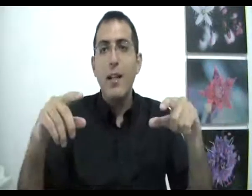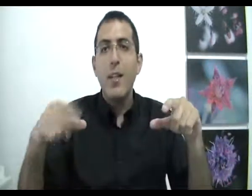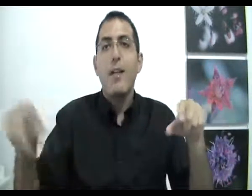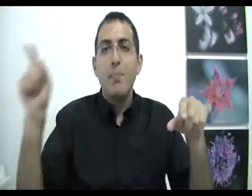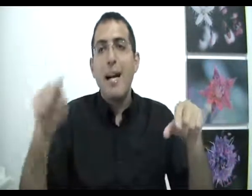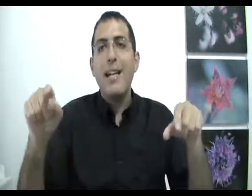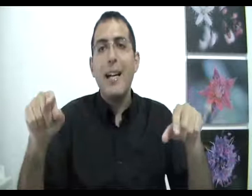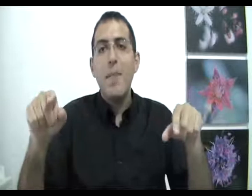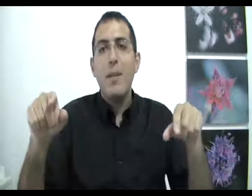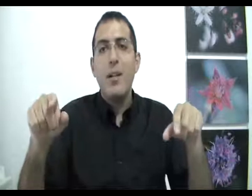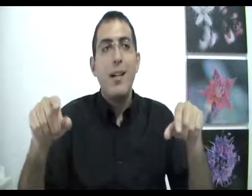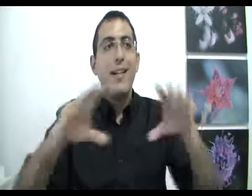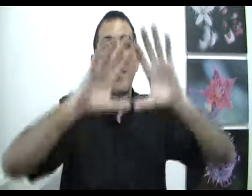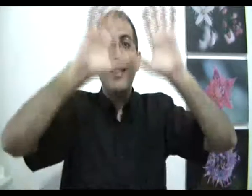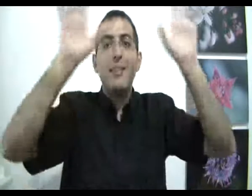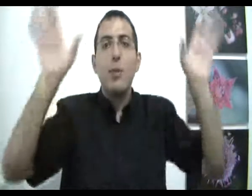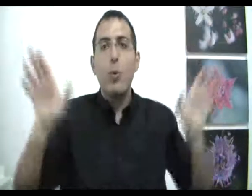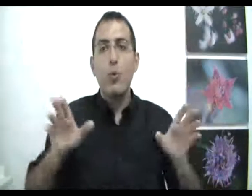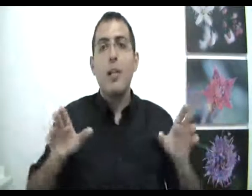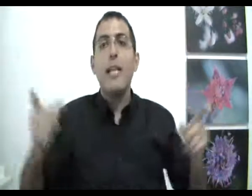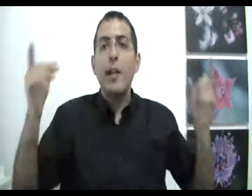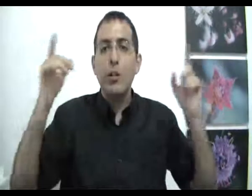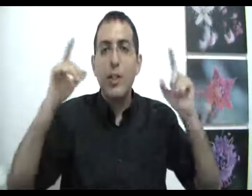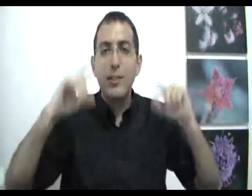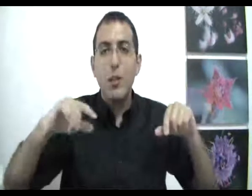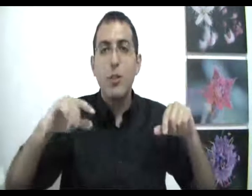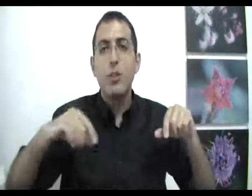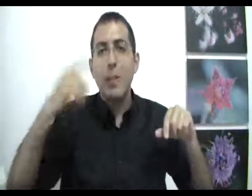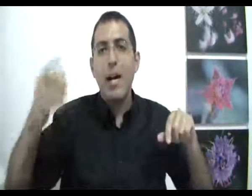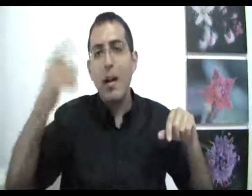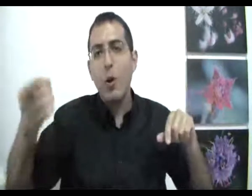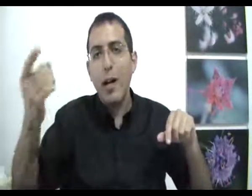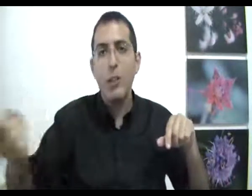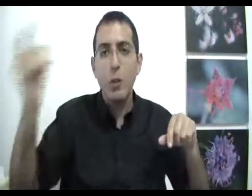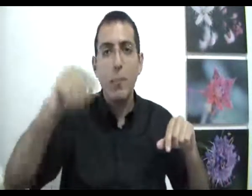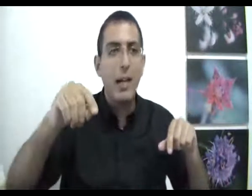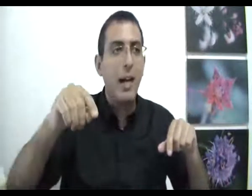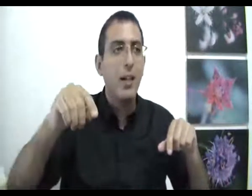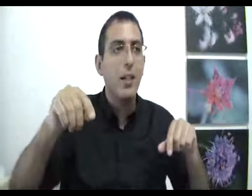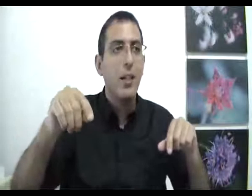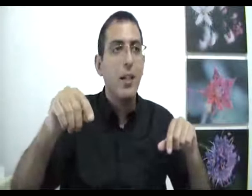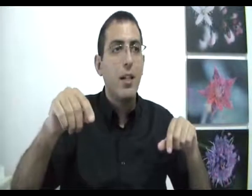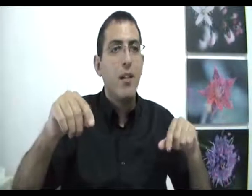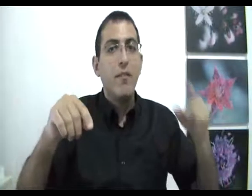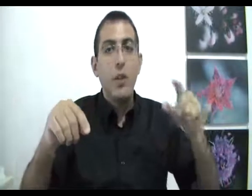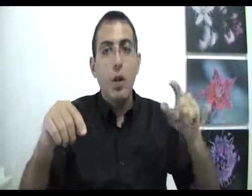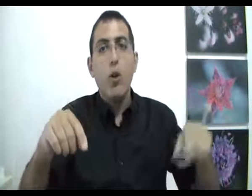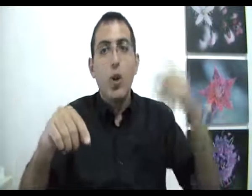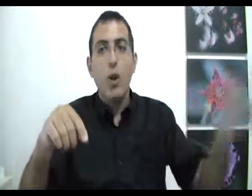מה גרם למציאות להיות כזאת שבה הכוח הראשון בחר ולא לא